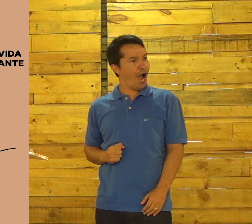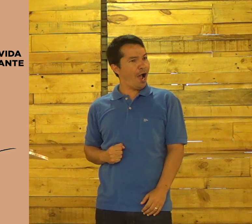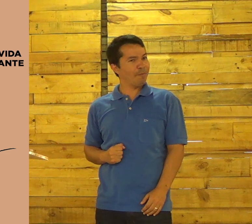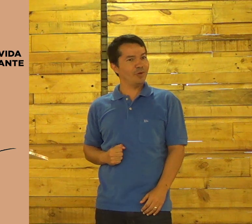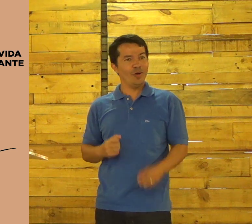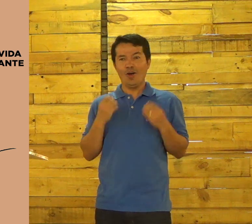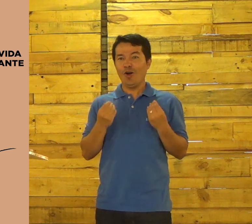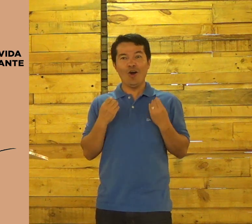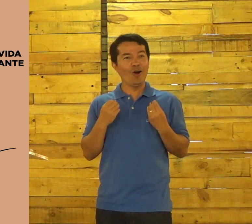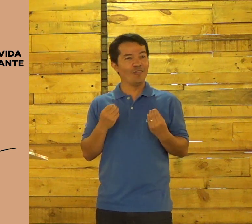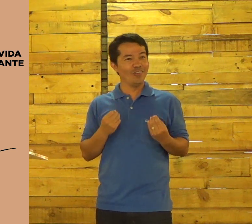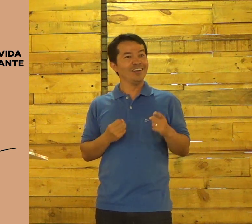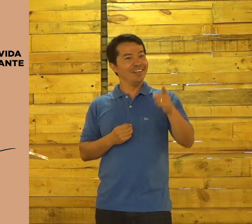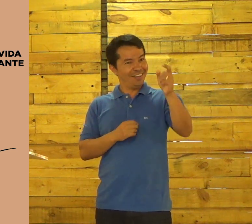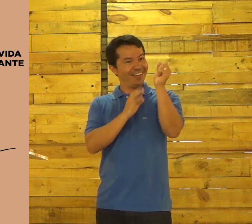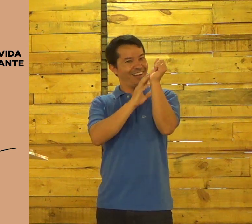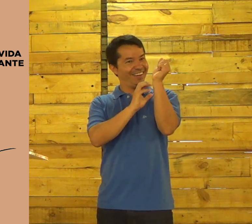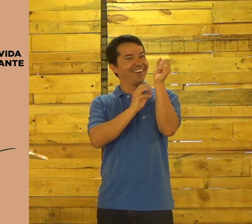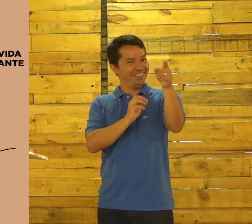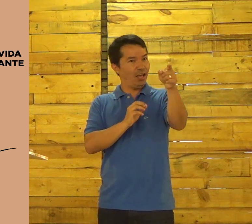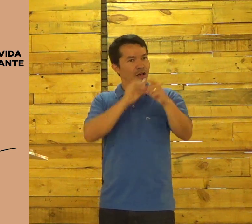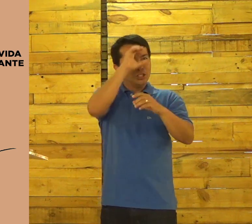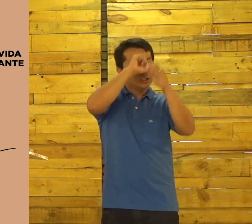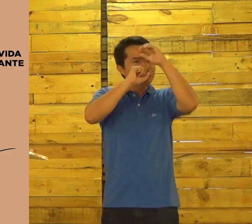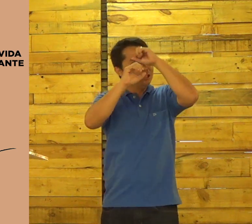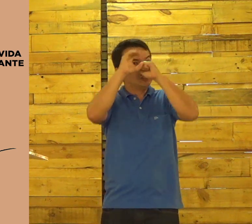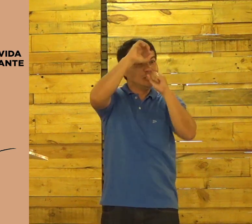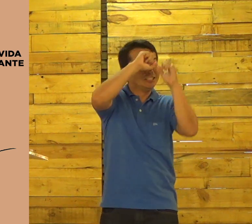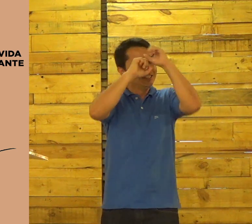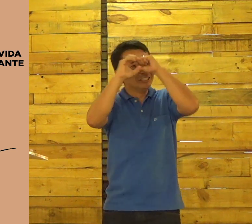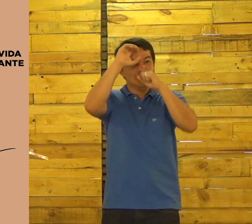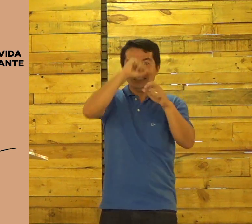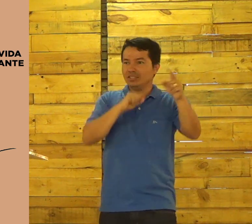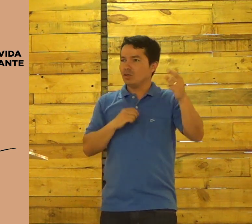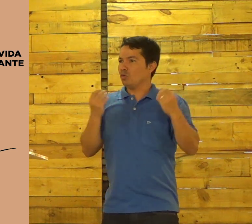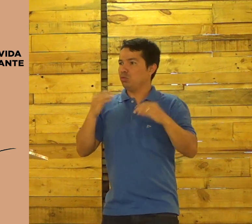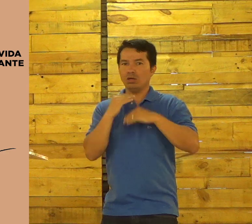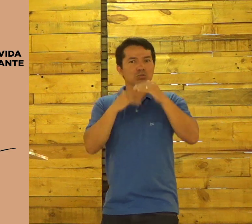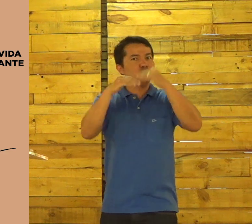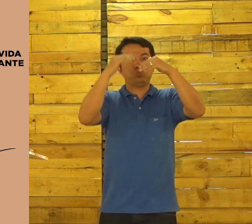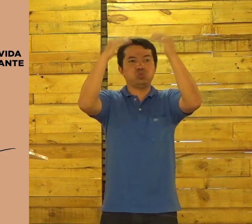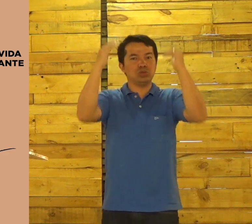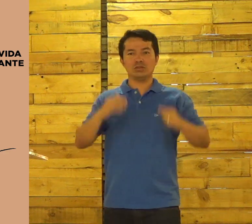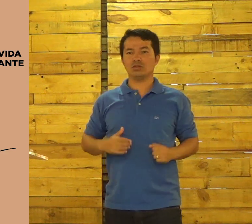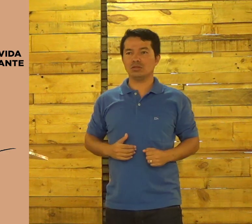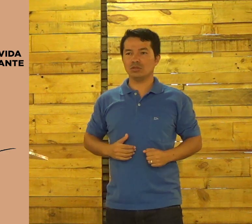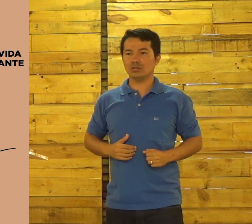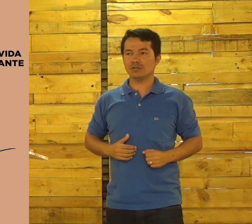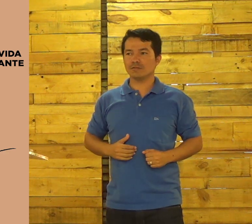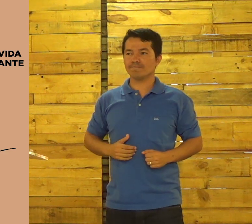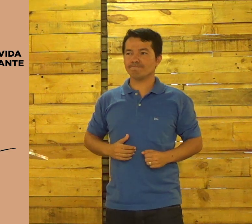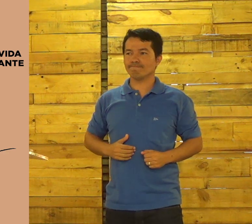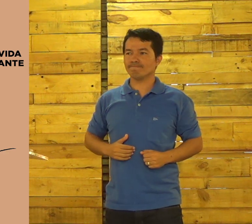conhecimento. E eu vou dizer. Puxa, que rápido. Que você aprendeu. Puxa, que legal.